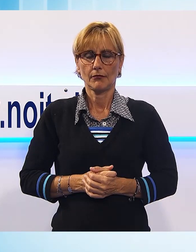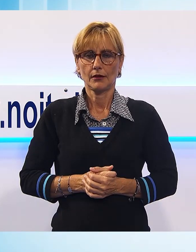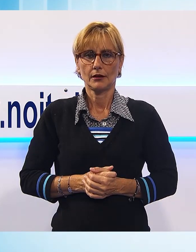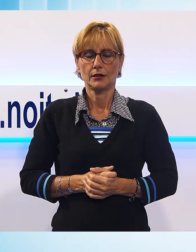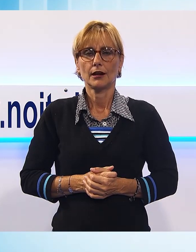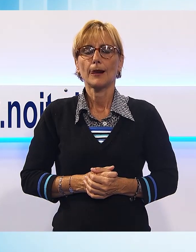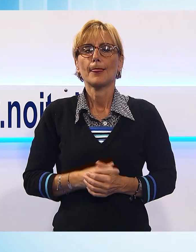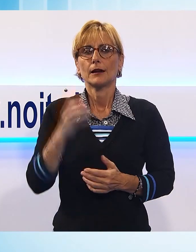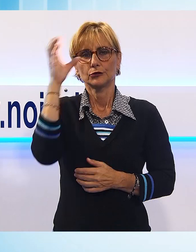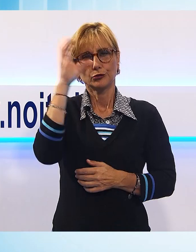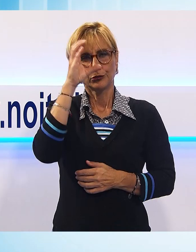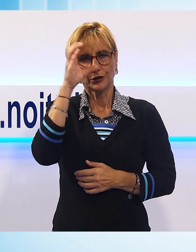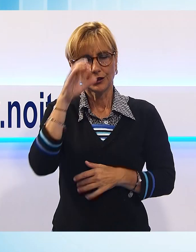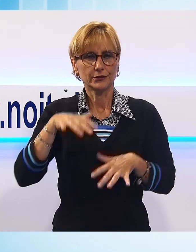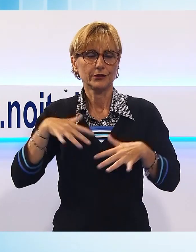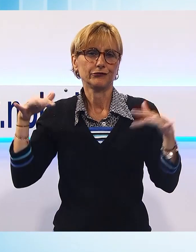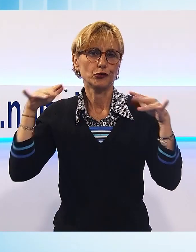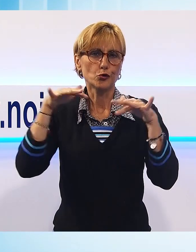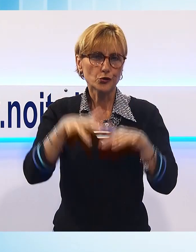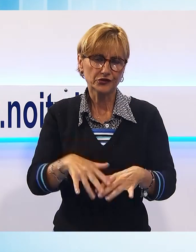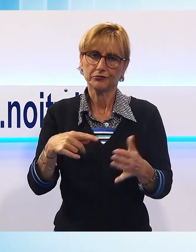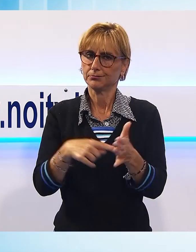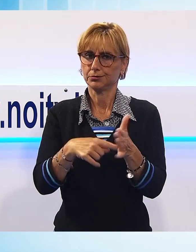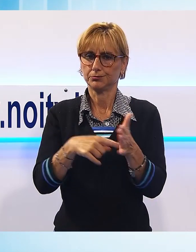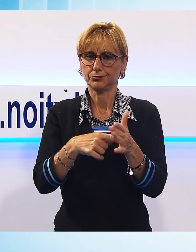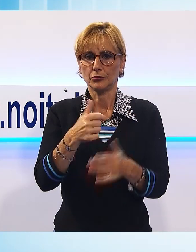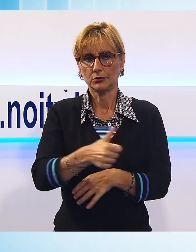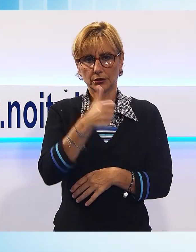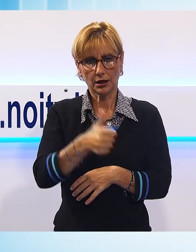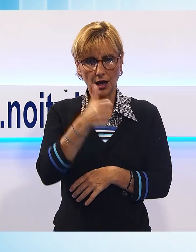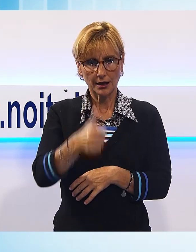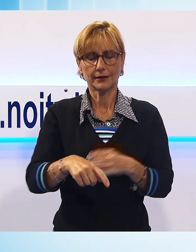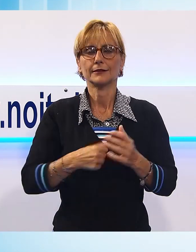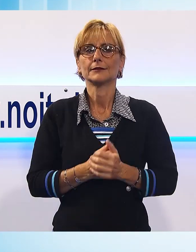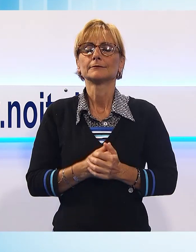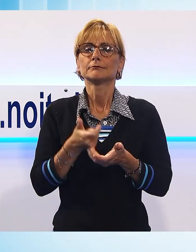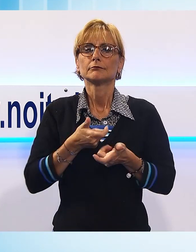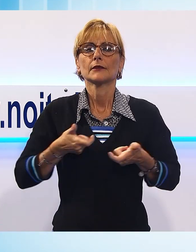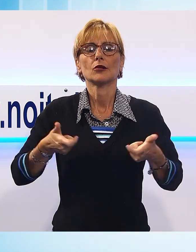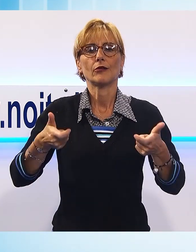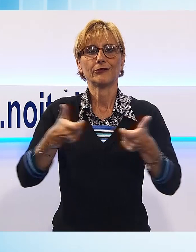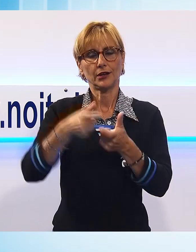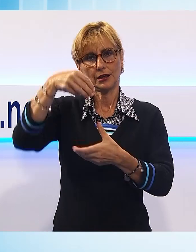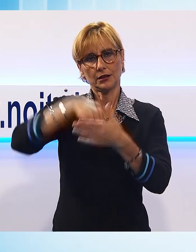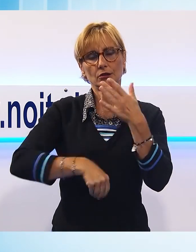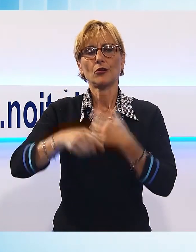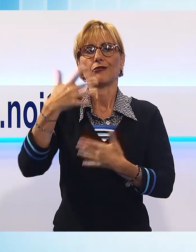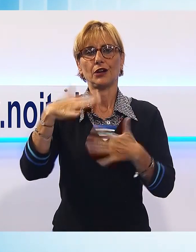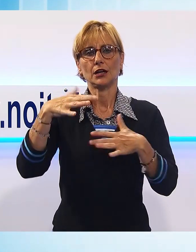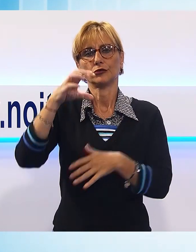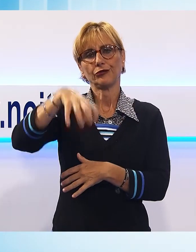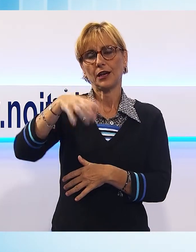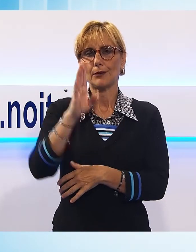Stabilità dei flussi turistici. È stata questa la parola chiave emersa dal convegno tenutosi a Villa Bertelli e che ha